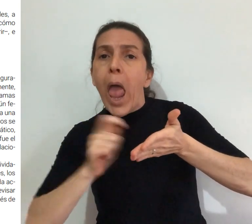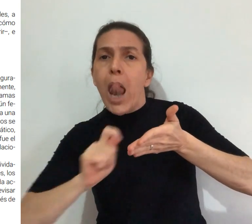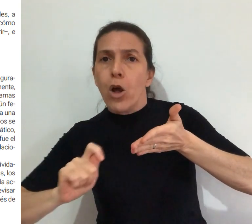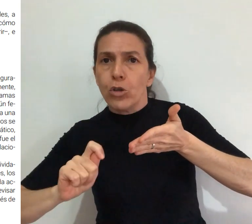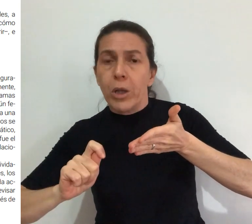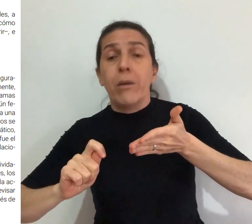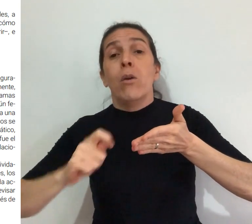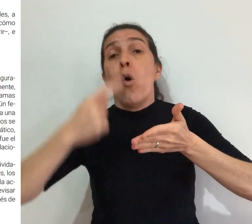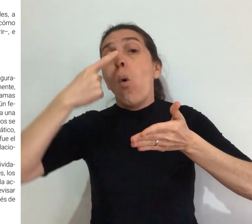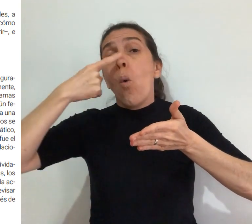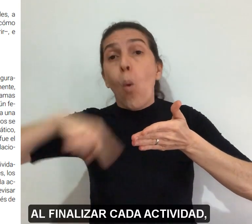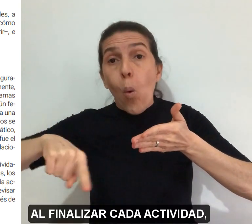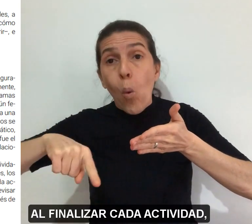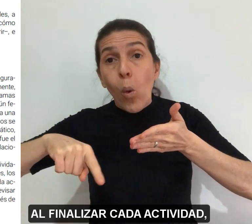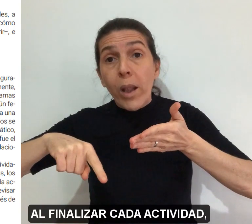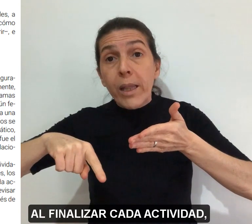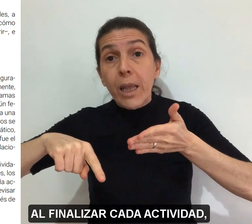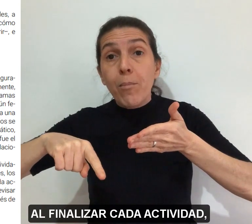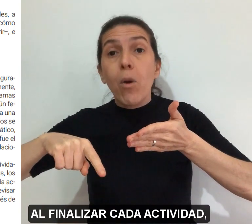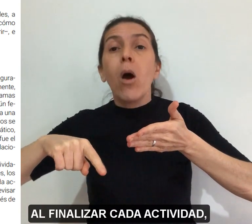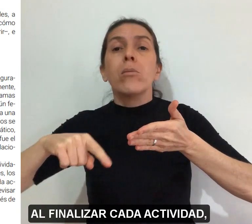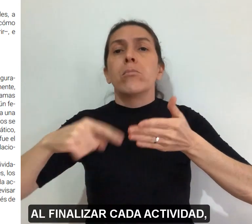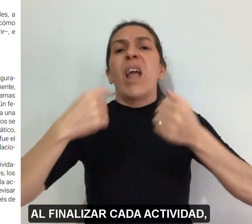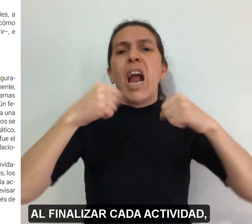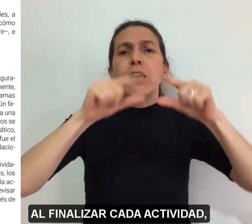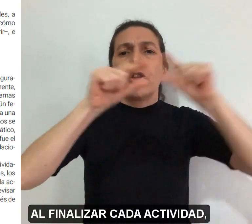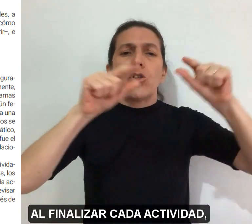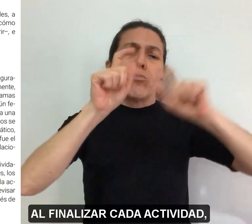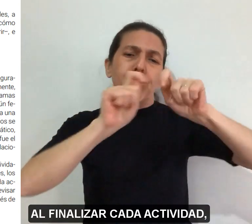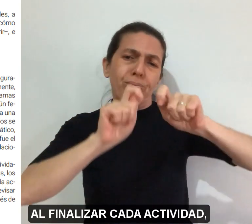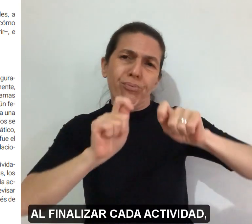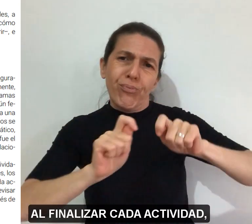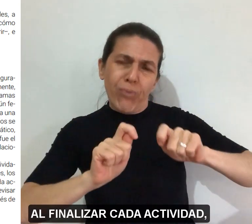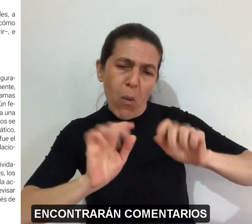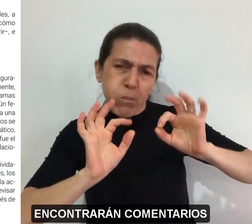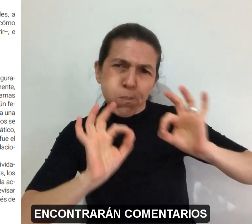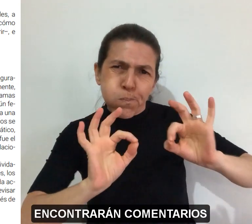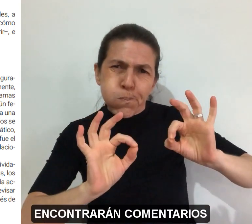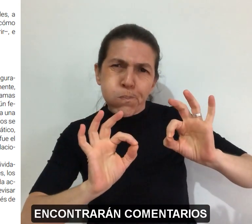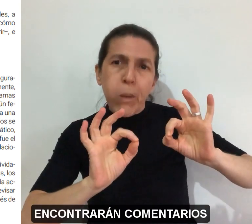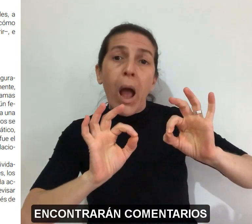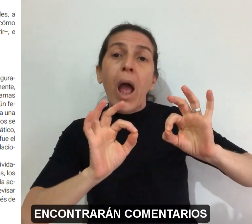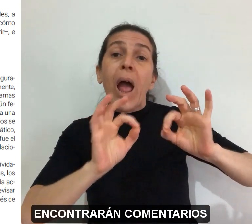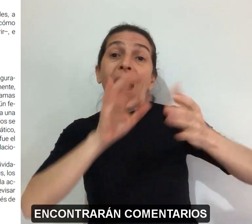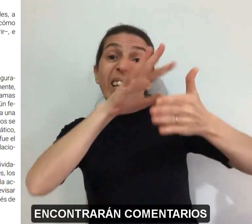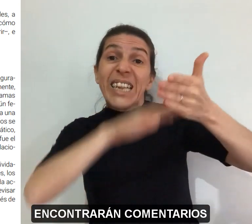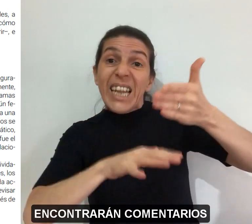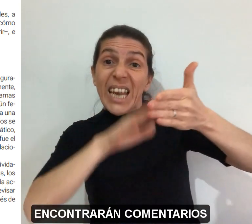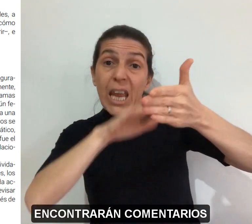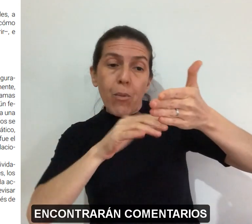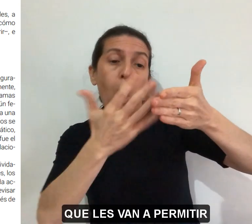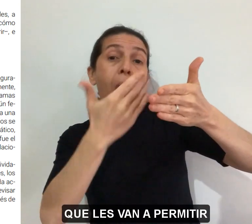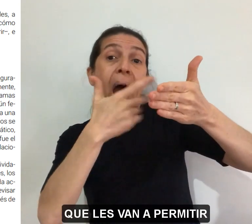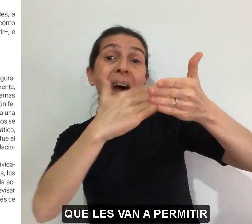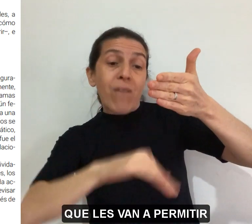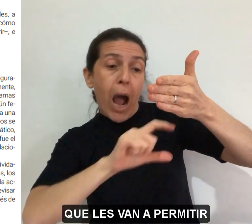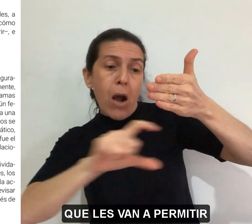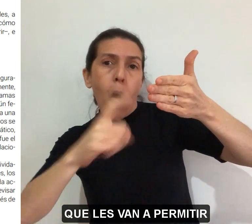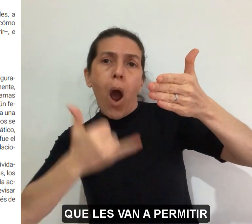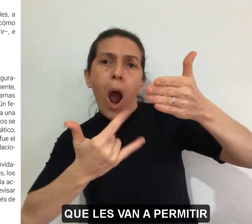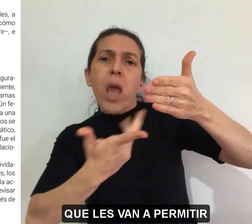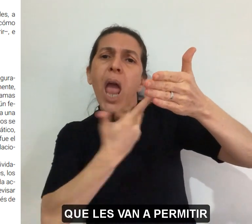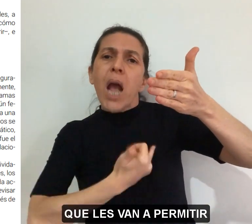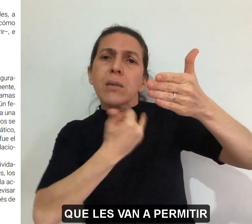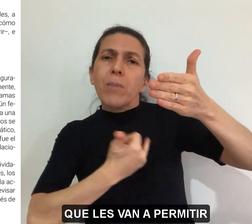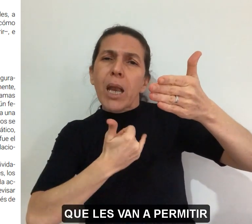Al finalizar cada actividad, encontrarán comentarios que